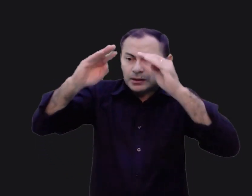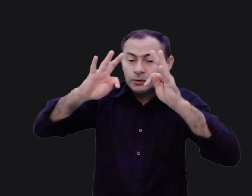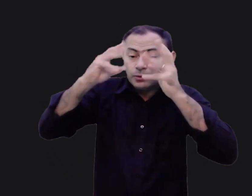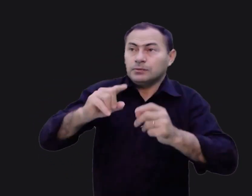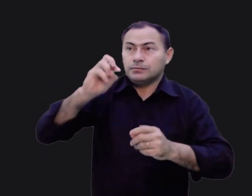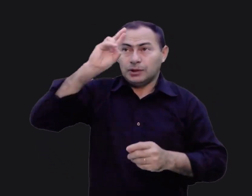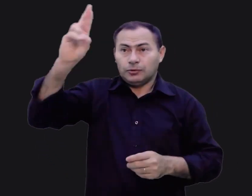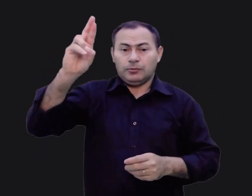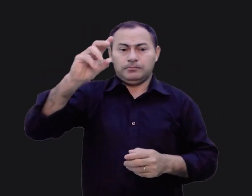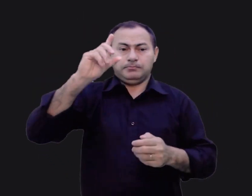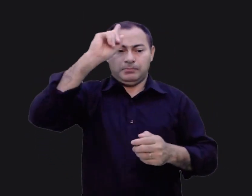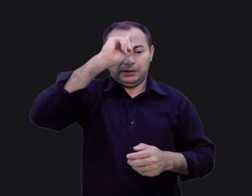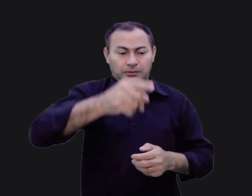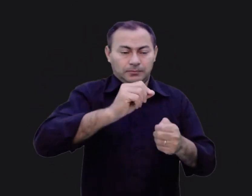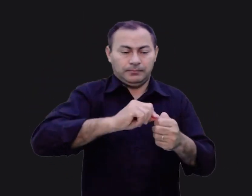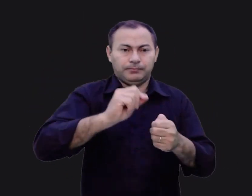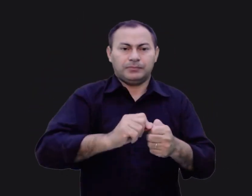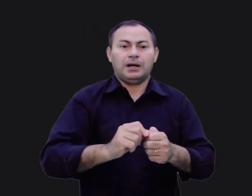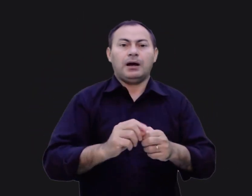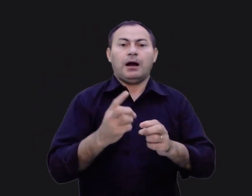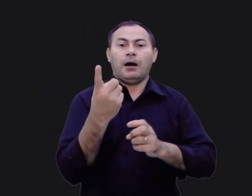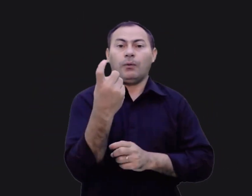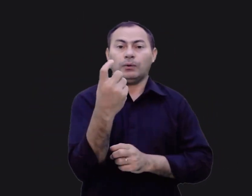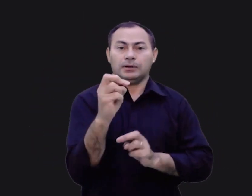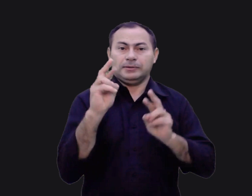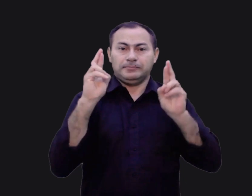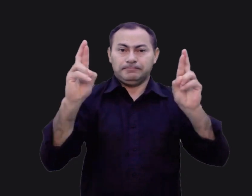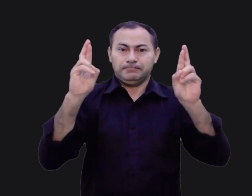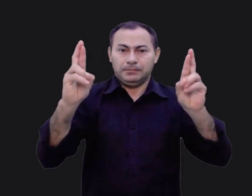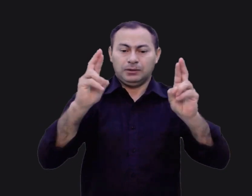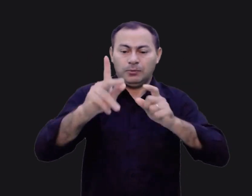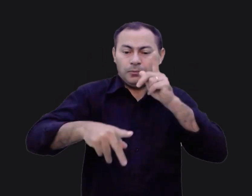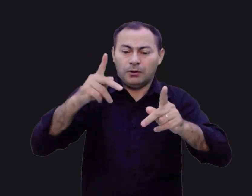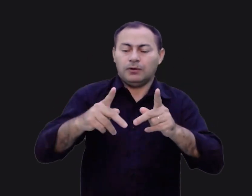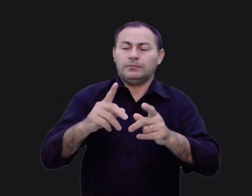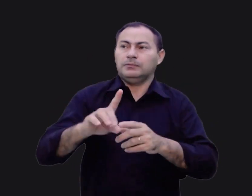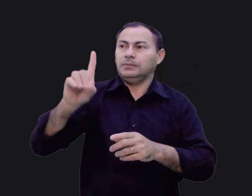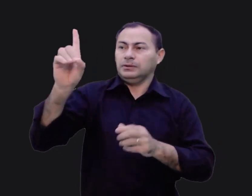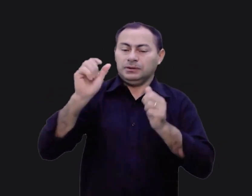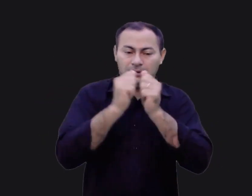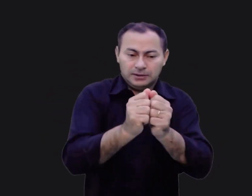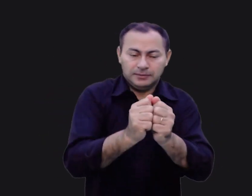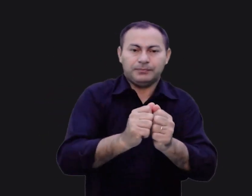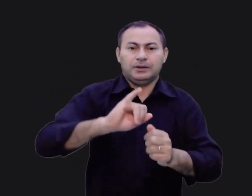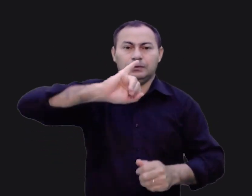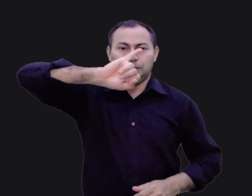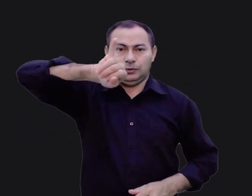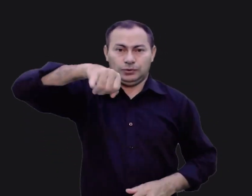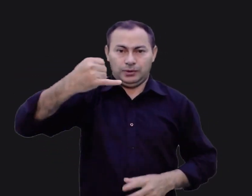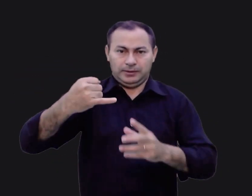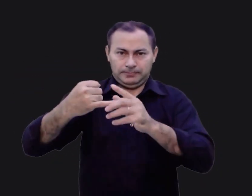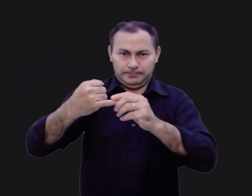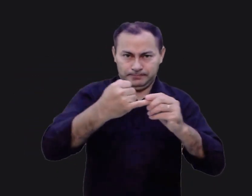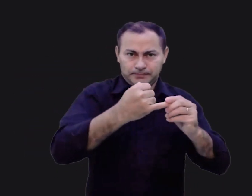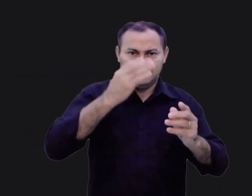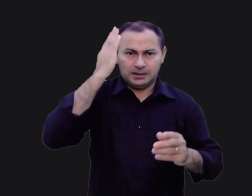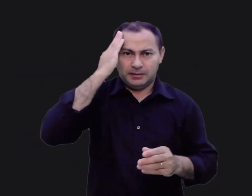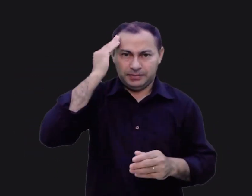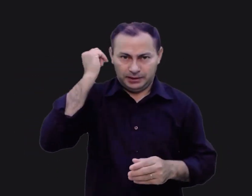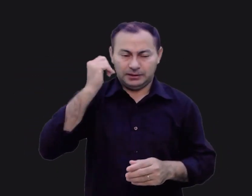que fizessem. A única esperança do povo era que Deus estava com ele e Josué sabia disso. Porque Deus estava